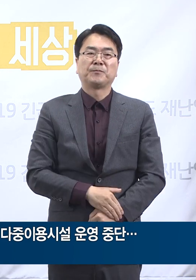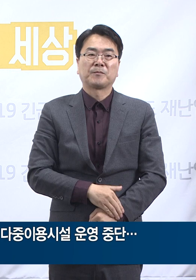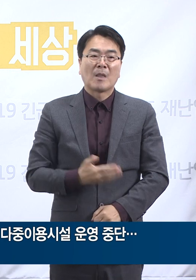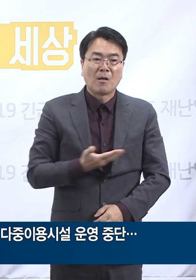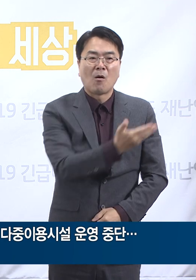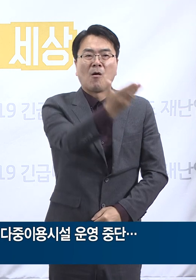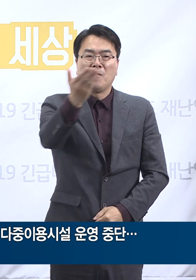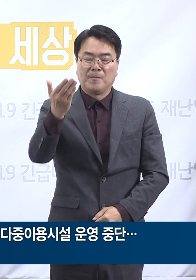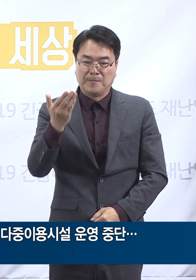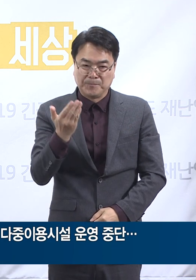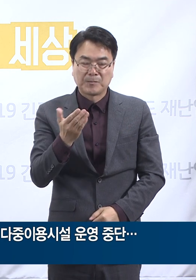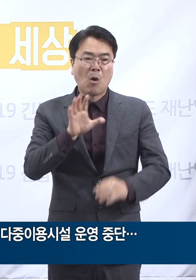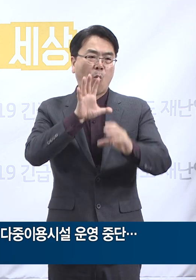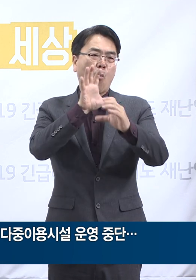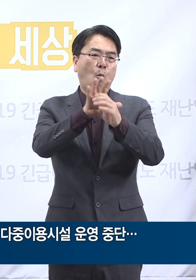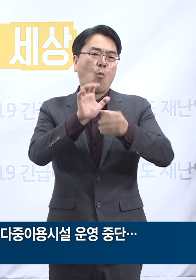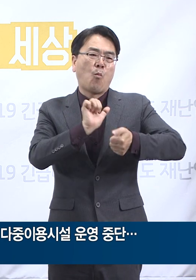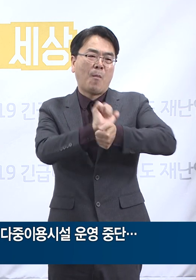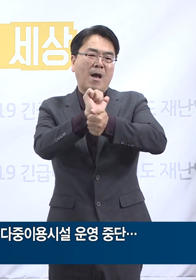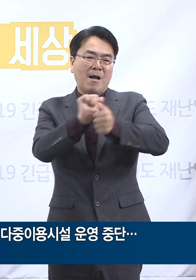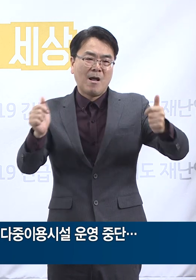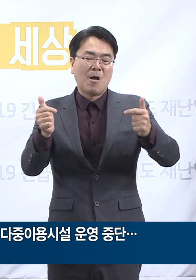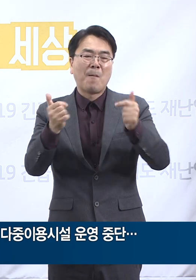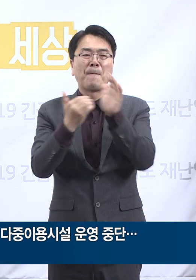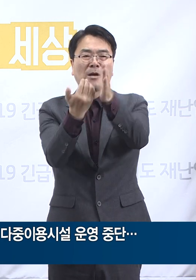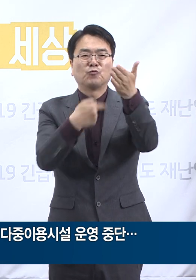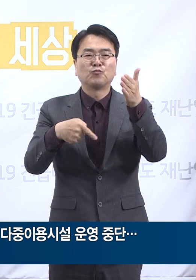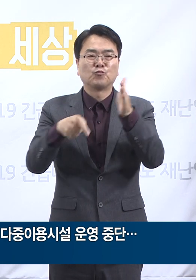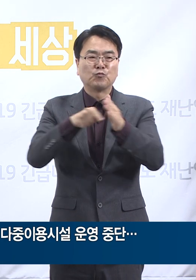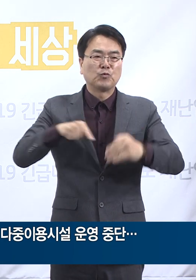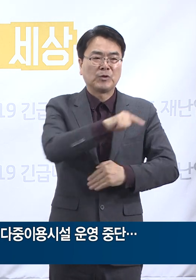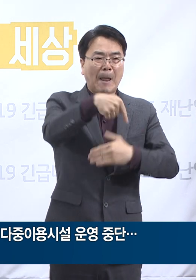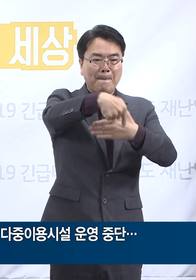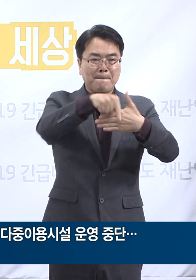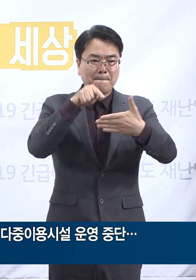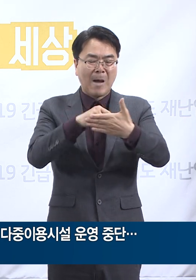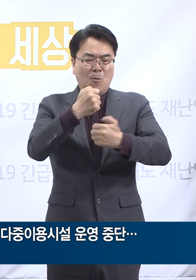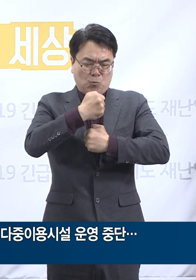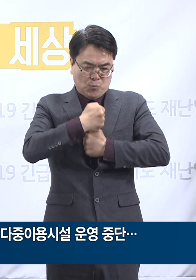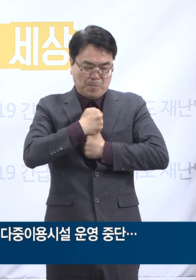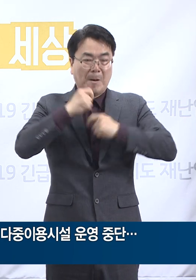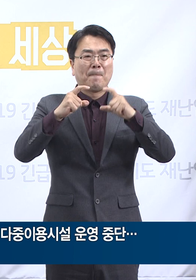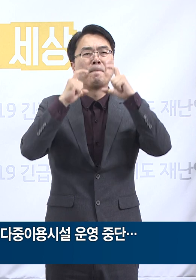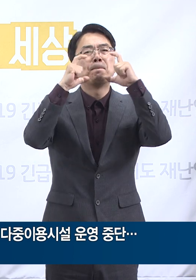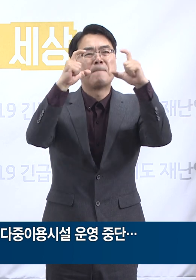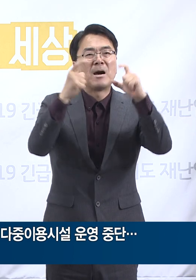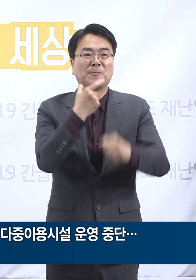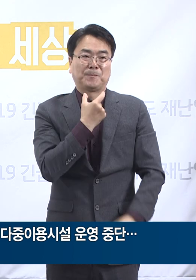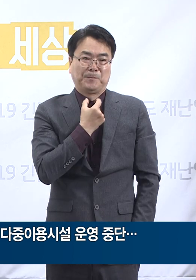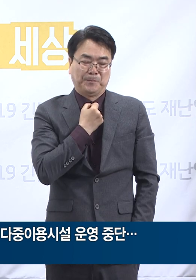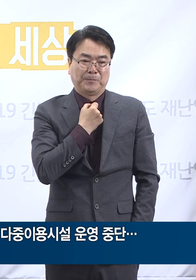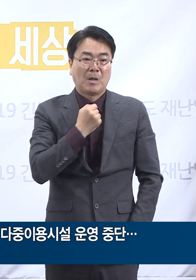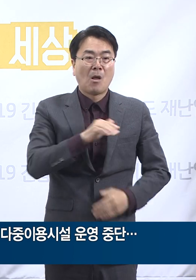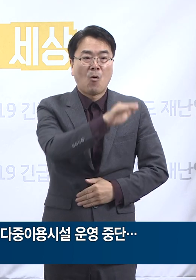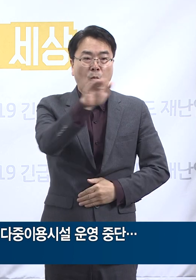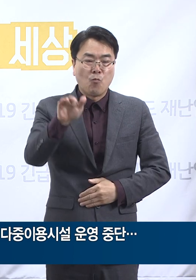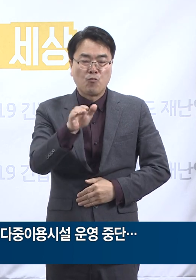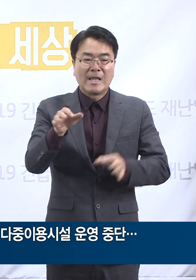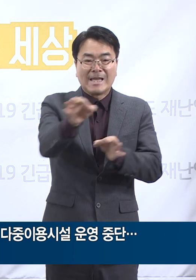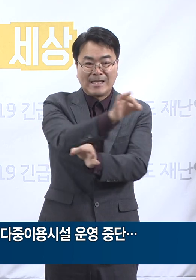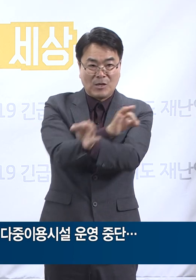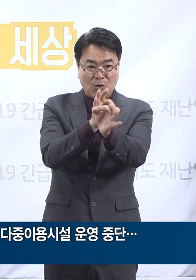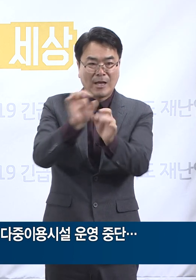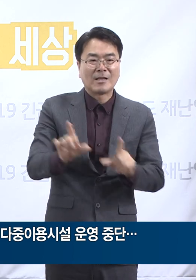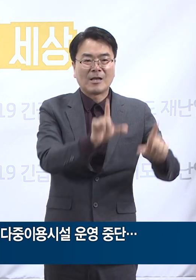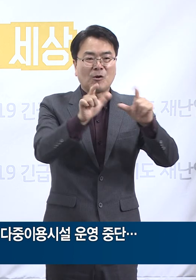도민 여러분, 코로나19의 확산을 막으려면 다시금 우리 모두의 경각심을 끌어올려야 합니다. 우리의 소중한 일상을 지켜낼 수